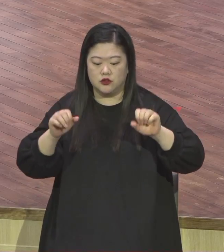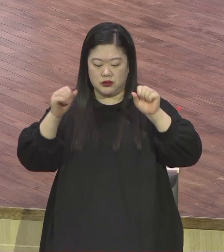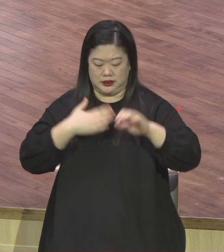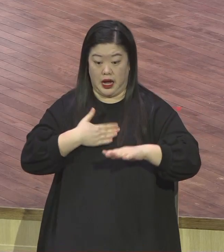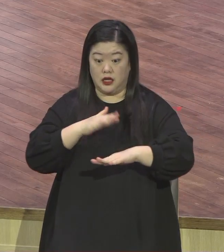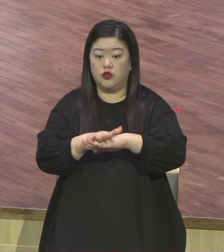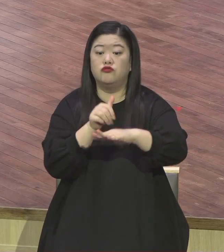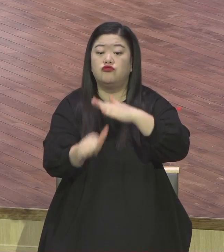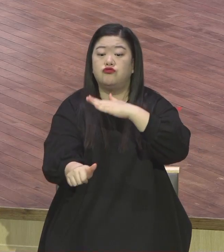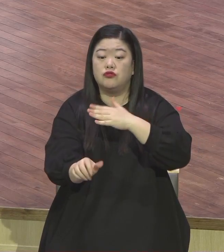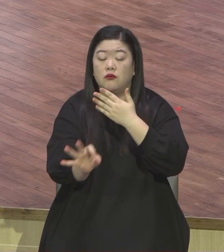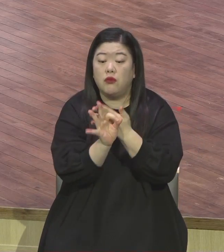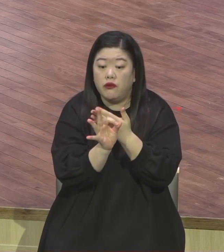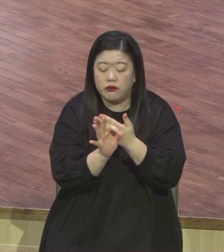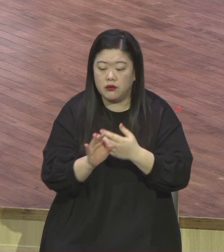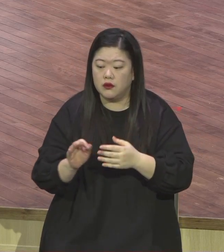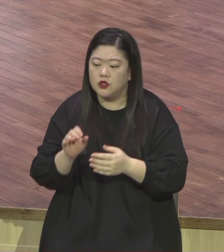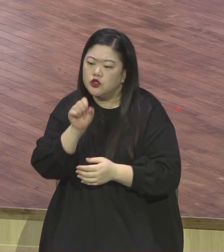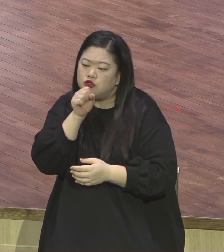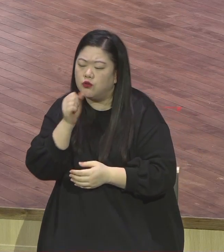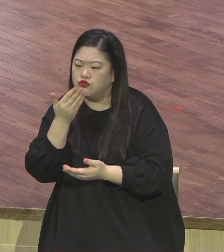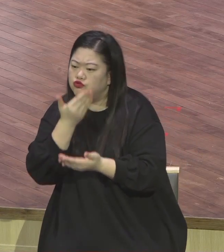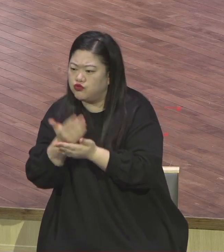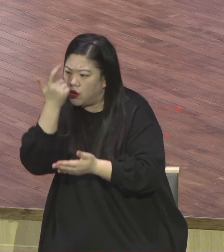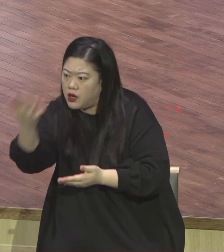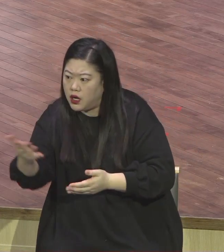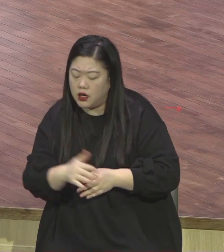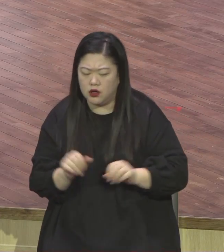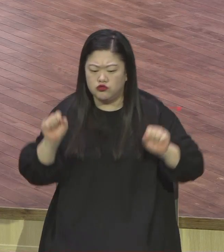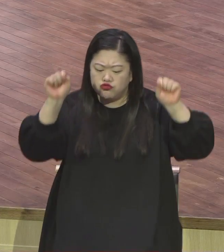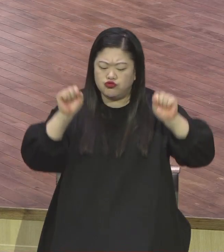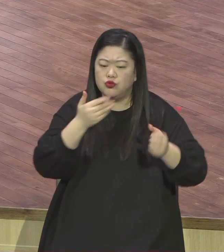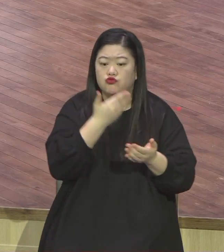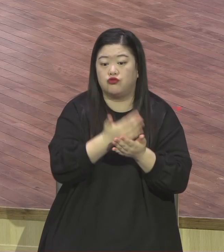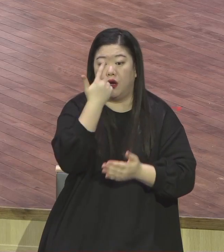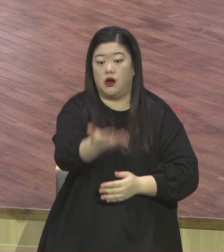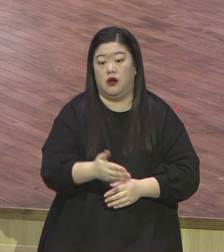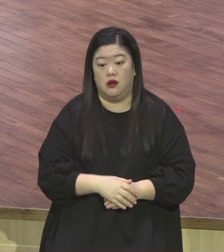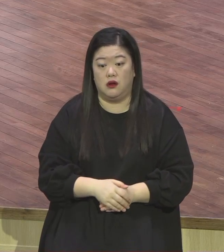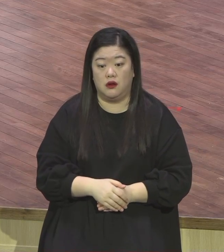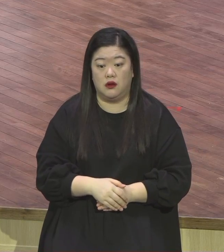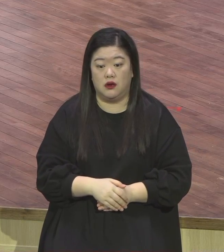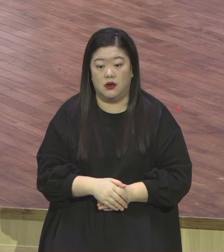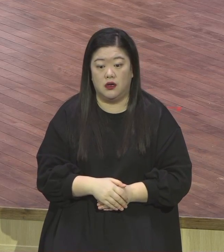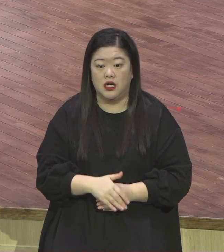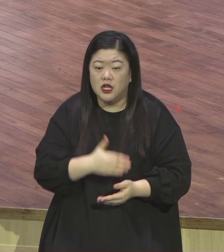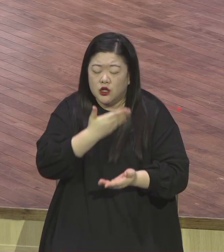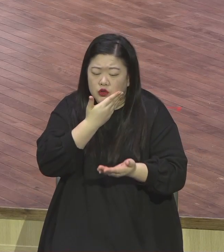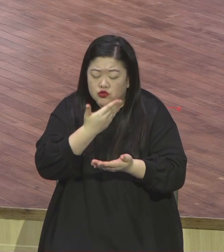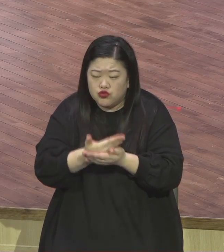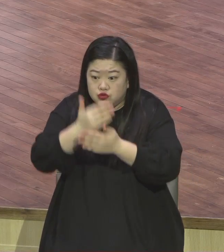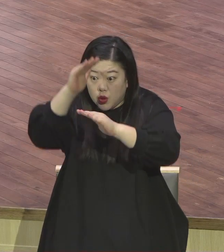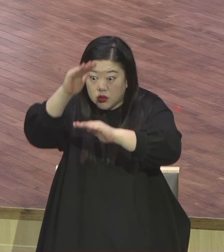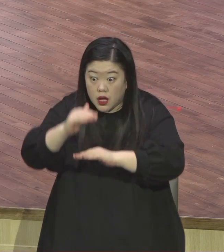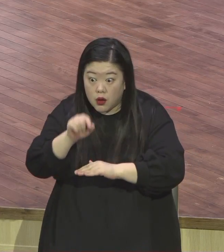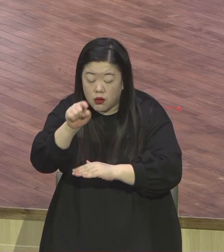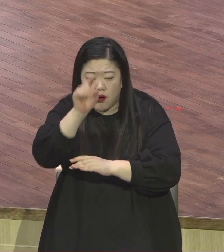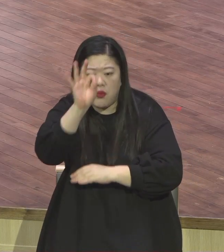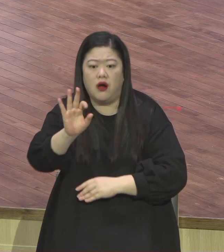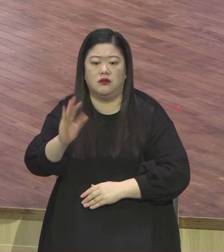초점을 맞추고 있어요. 이상하지요. 본질은 놓쳐버리고 비본질 거기에 초점을 맞추고 살고 있어요.